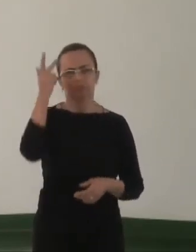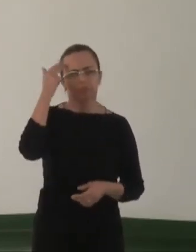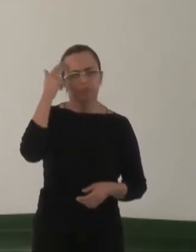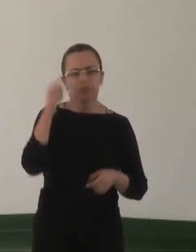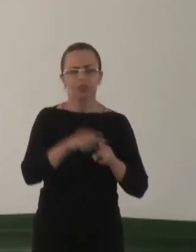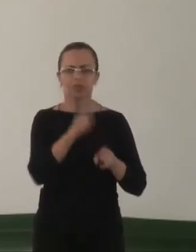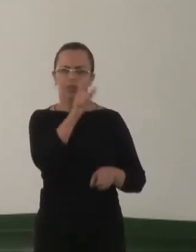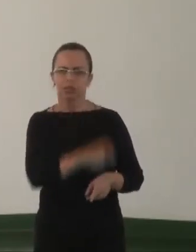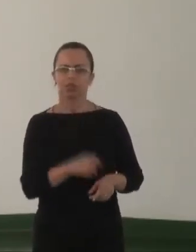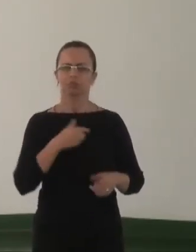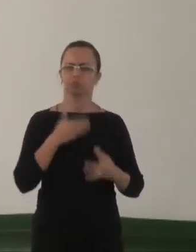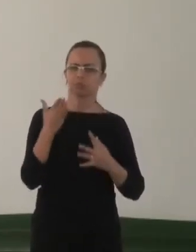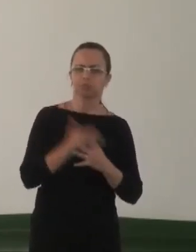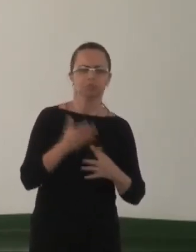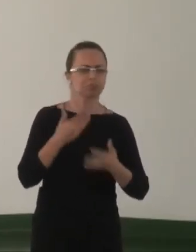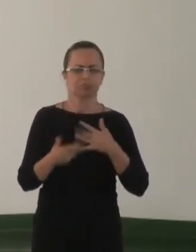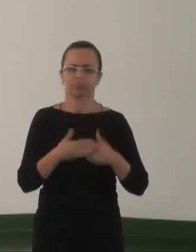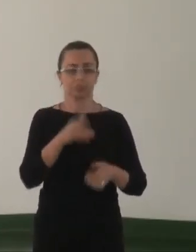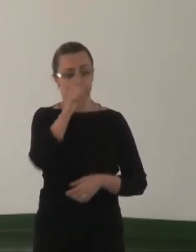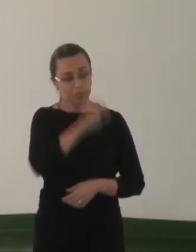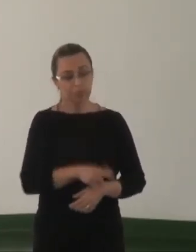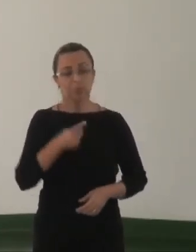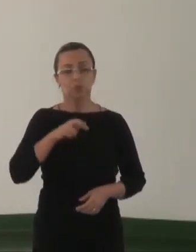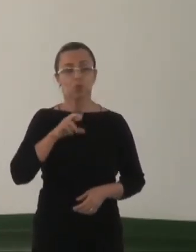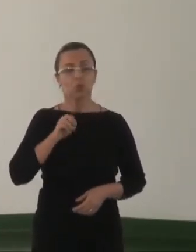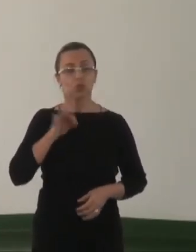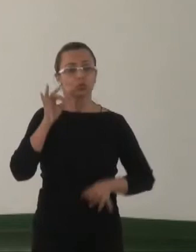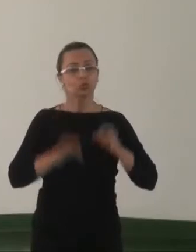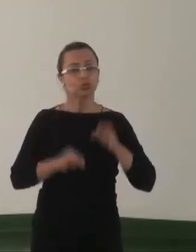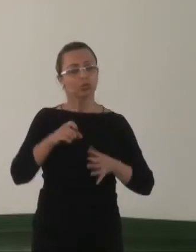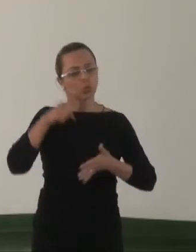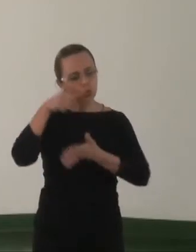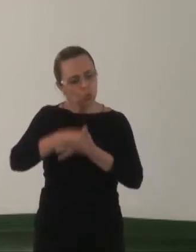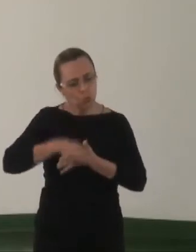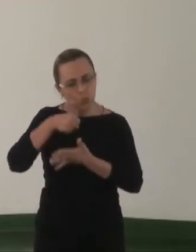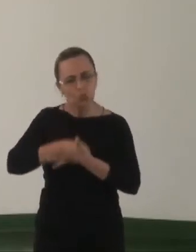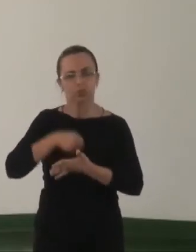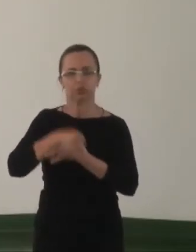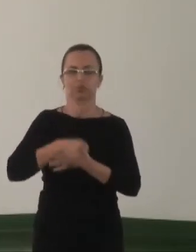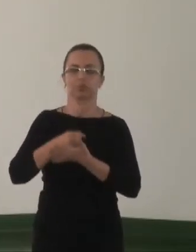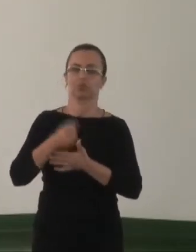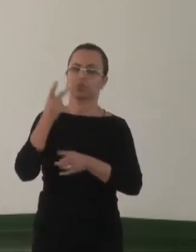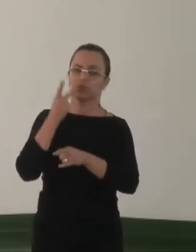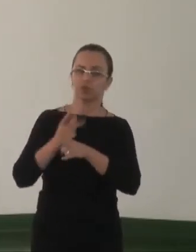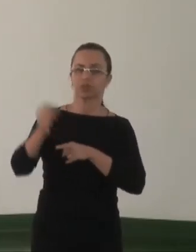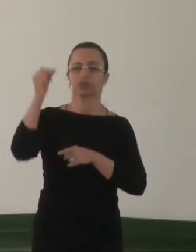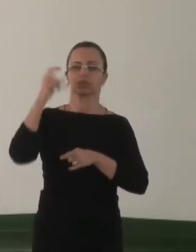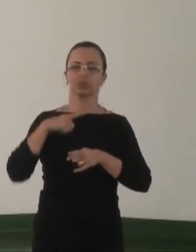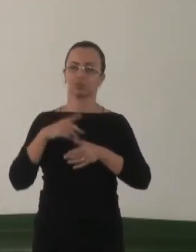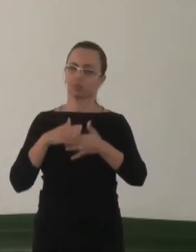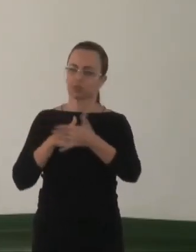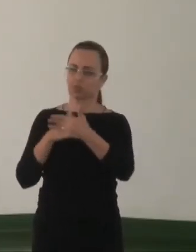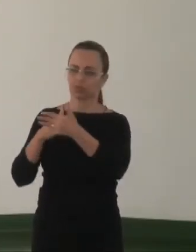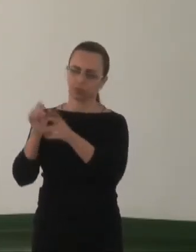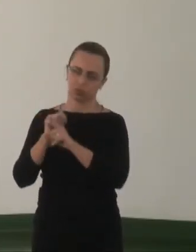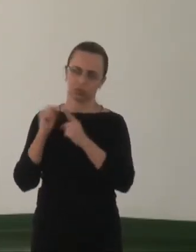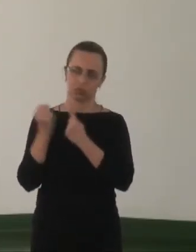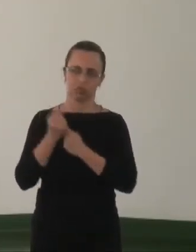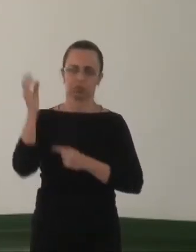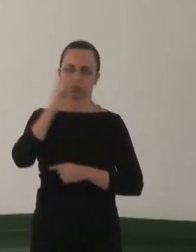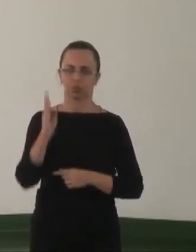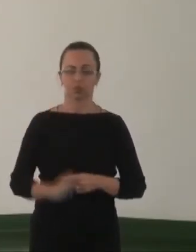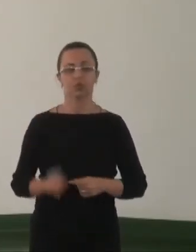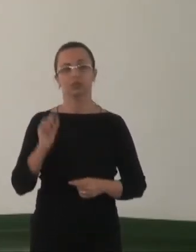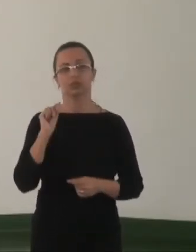se é bi, é importante que ela é uma promotora, promotor e está lutando para vencer uma barreira da sociedade brasileira